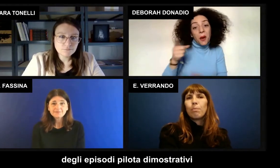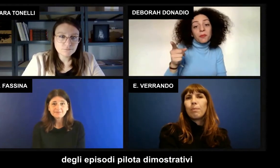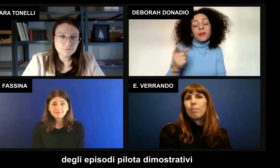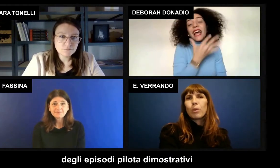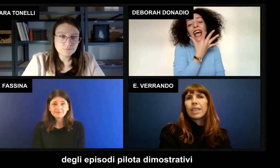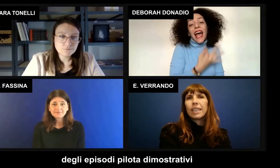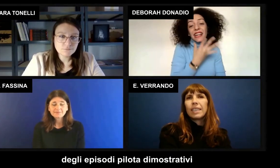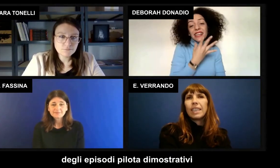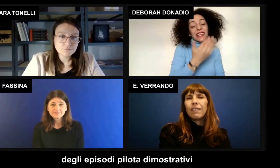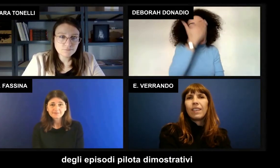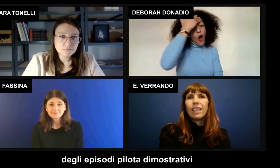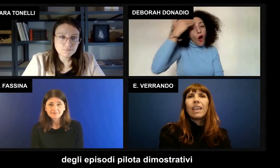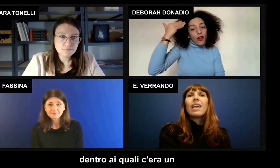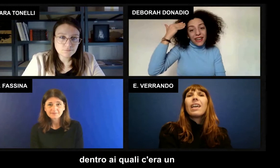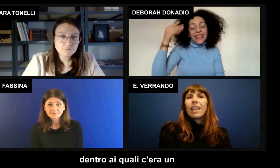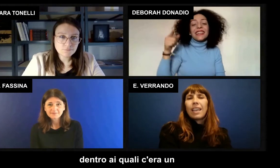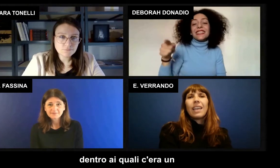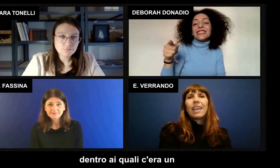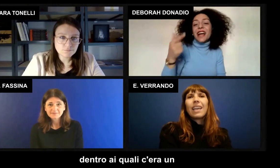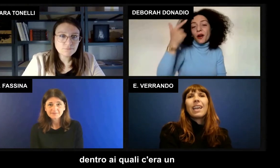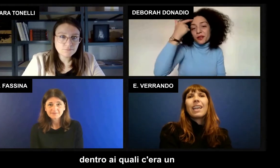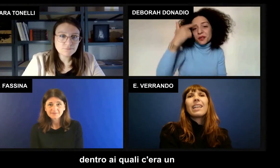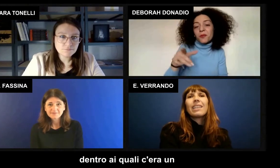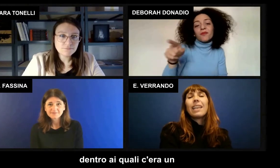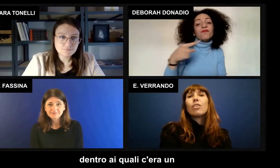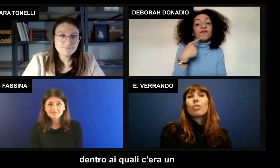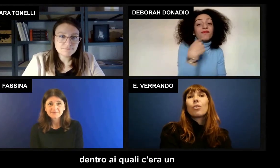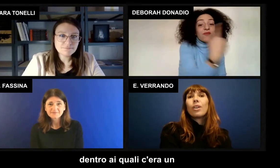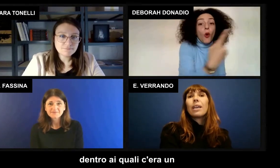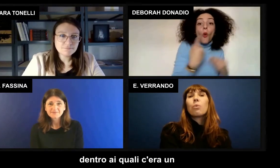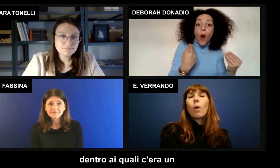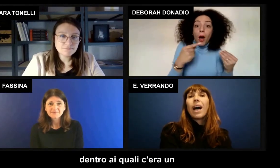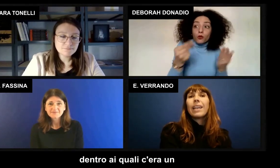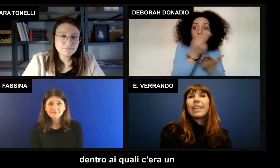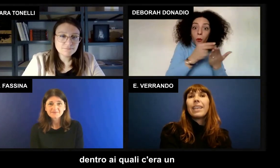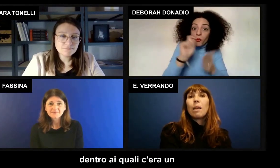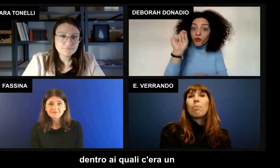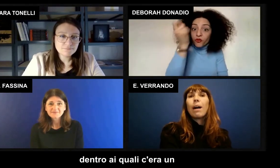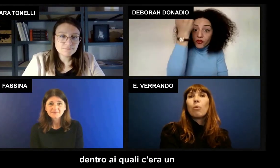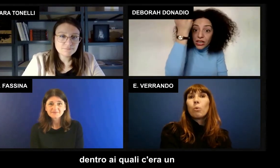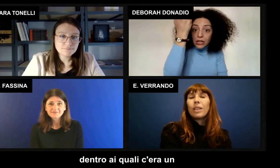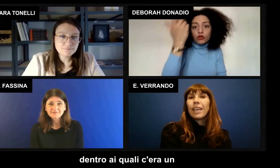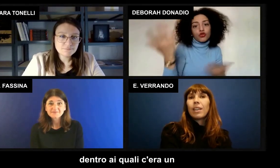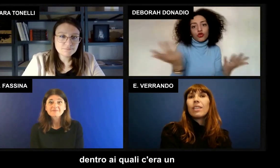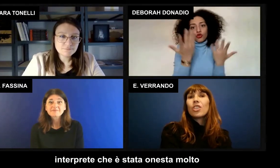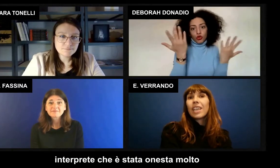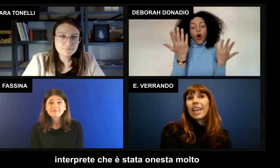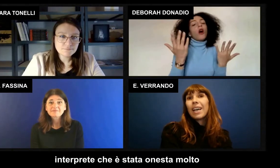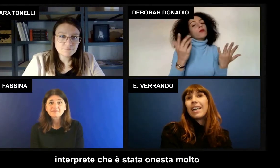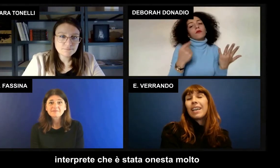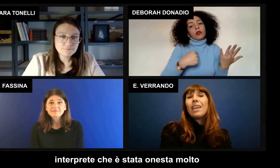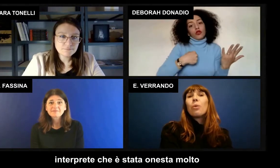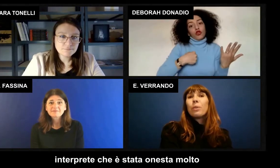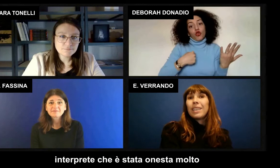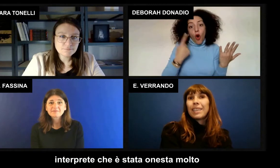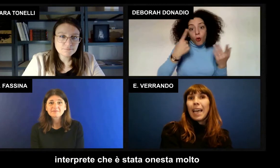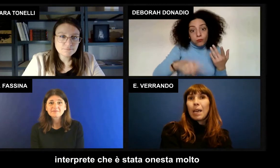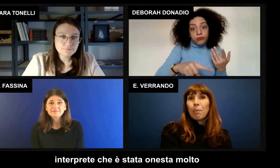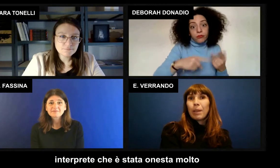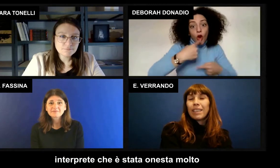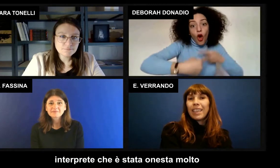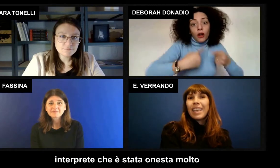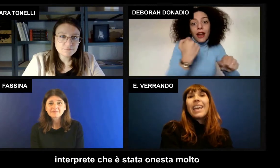dimostrativi dentro ai quali nel balun c'era un